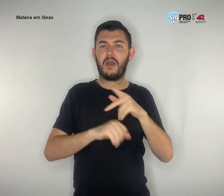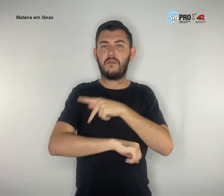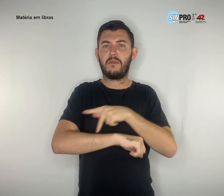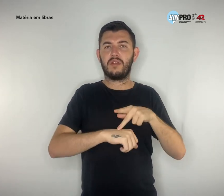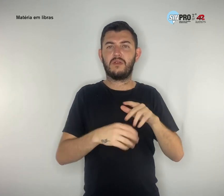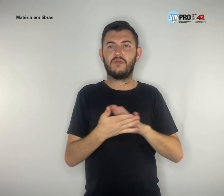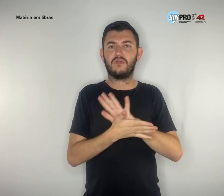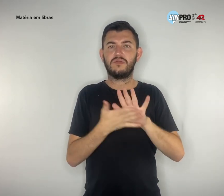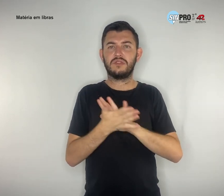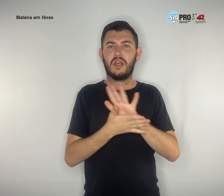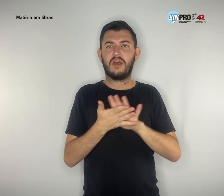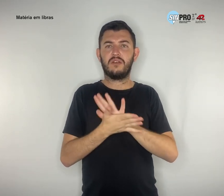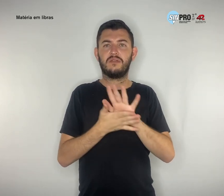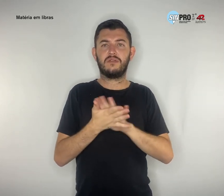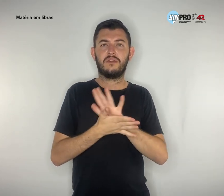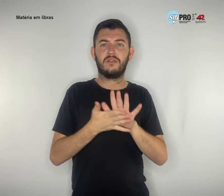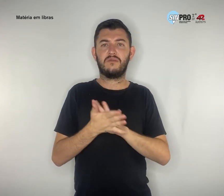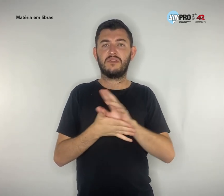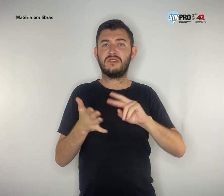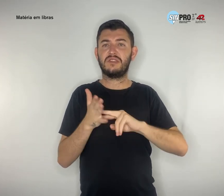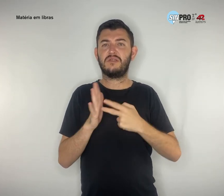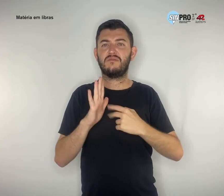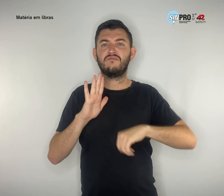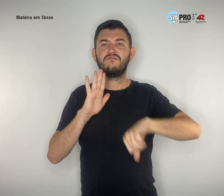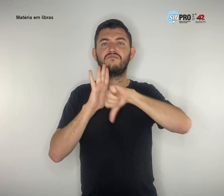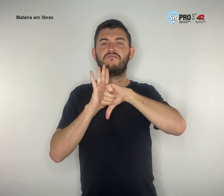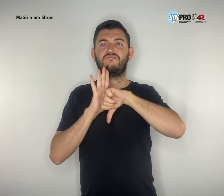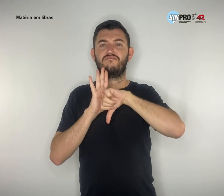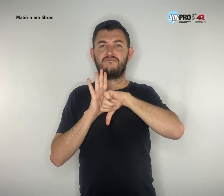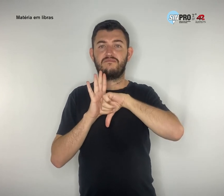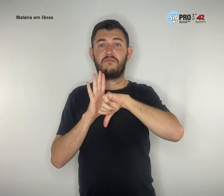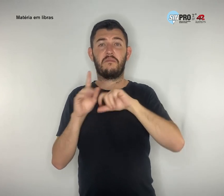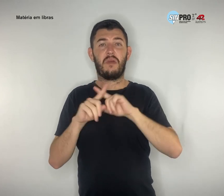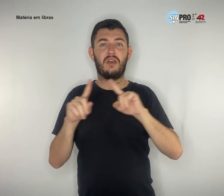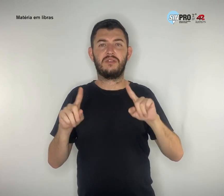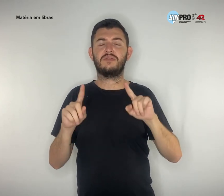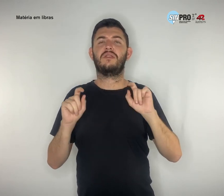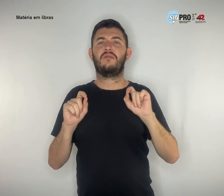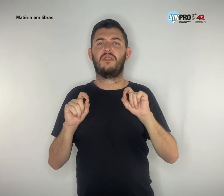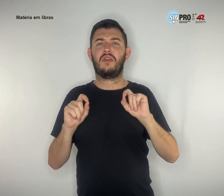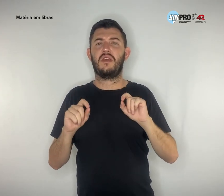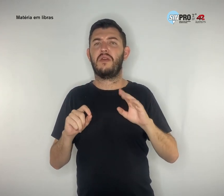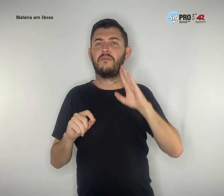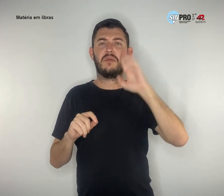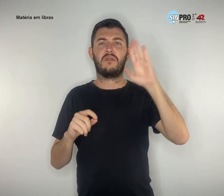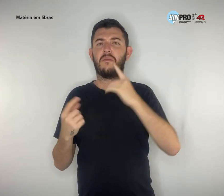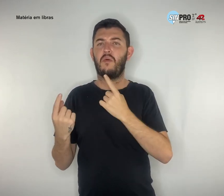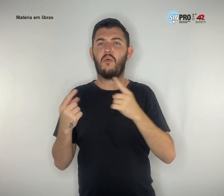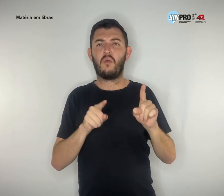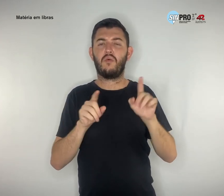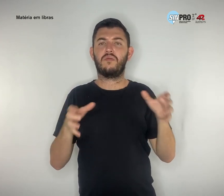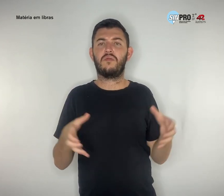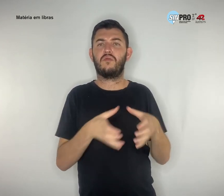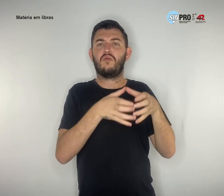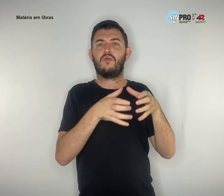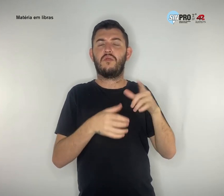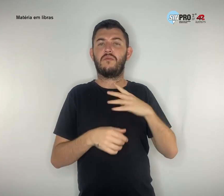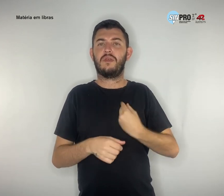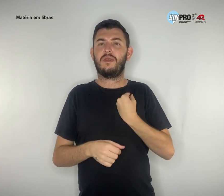necessário, é um crime. Sobretudo, contra aquelas comunidades que vivem em áreas de